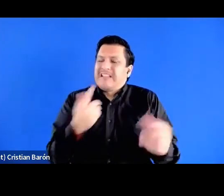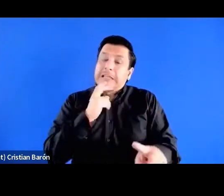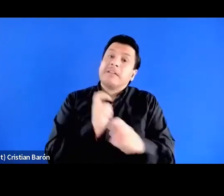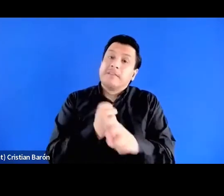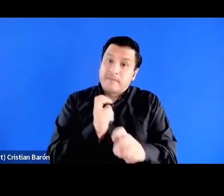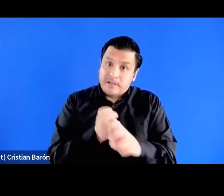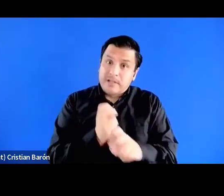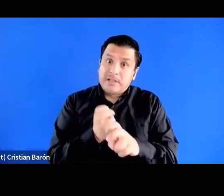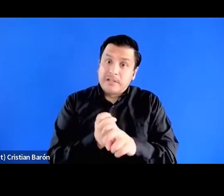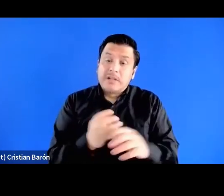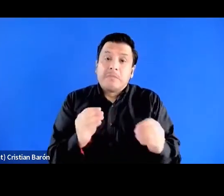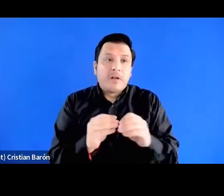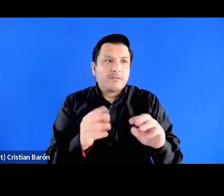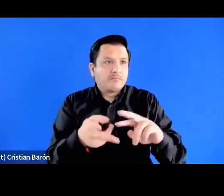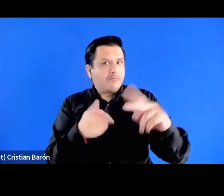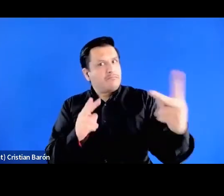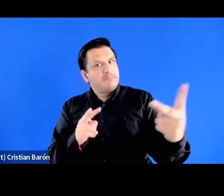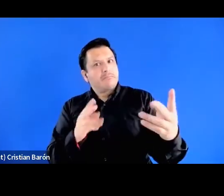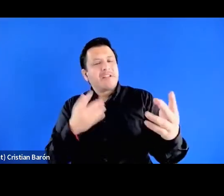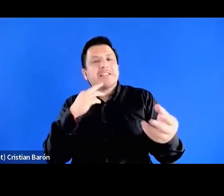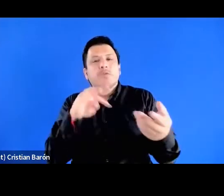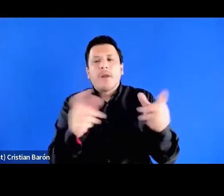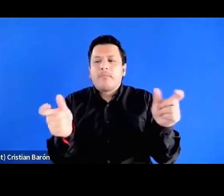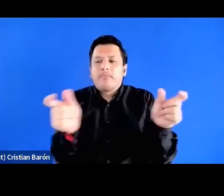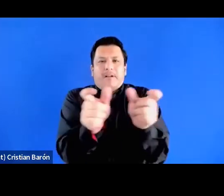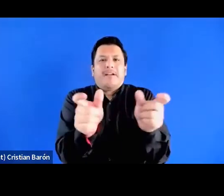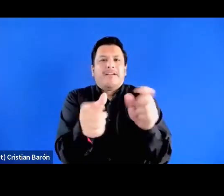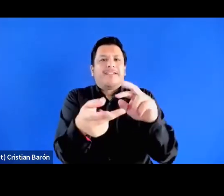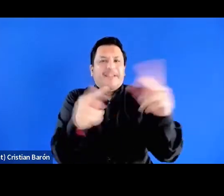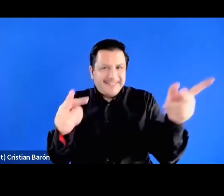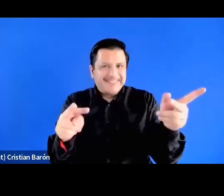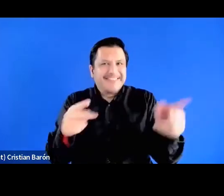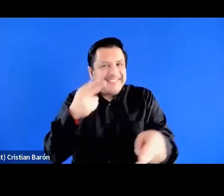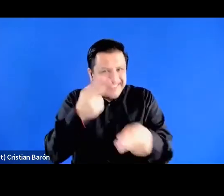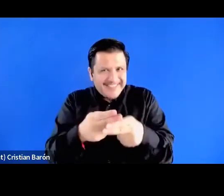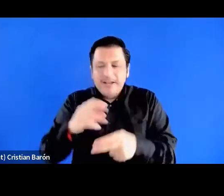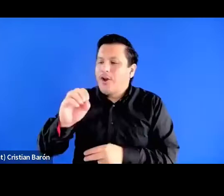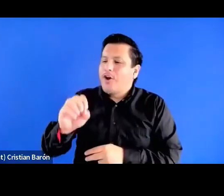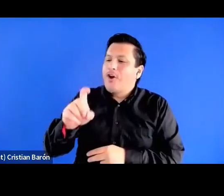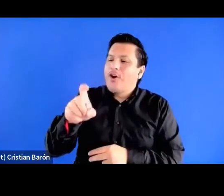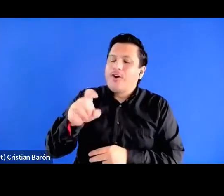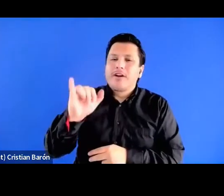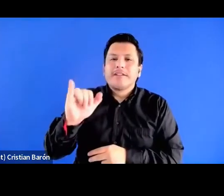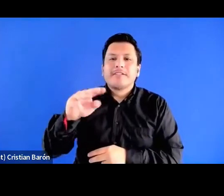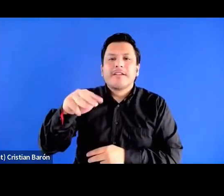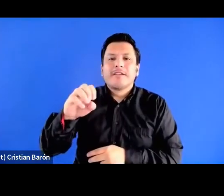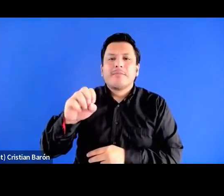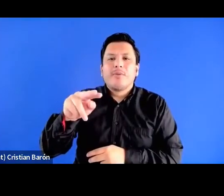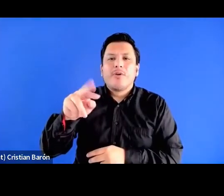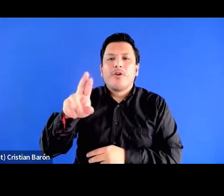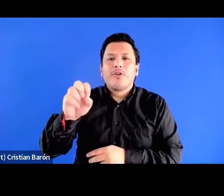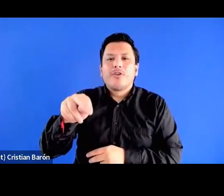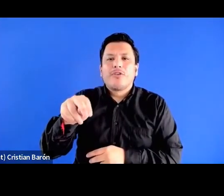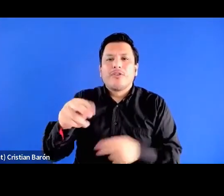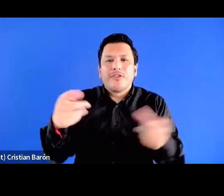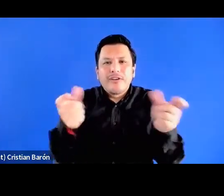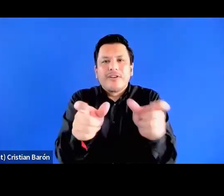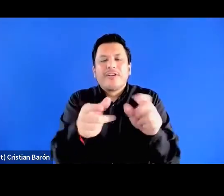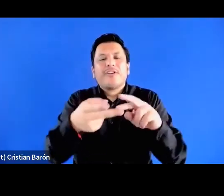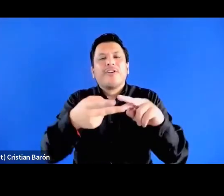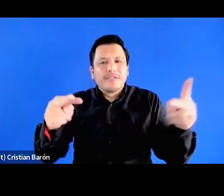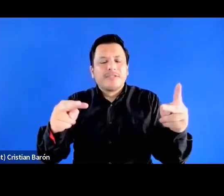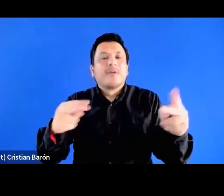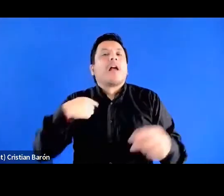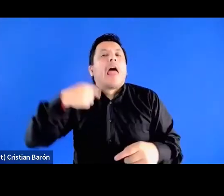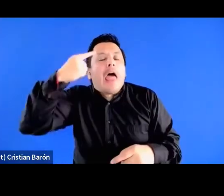contrasentido, un oxímoron, que es el título que dio al libro, porque la gente negra era y sigue siendo imaginada